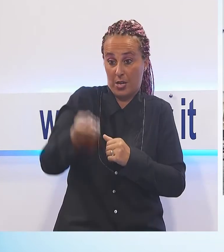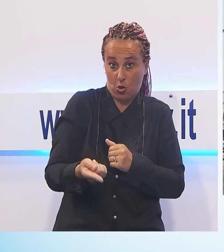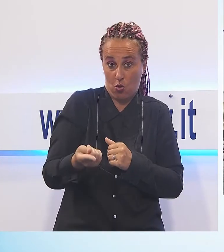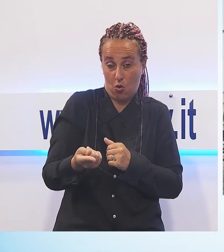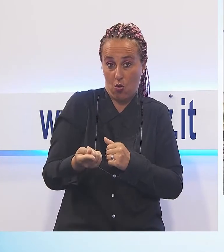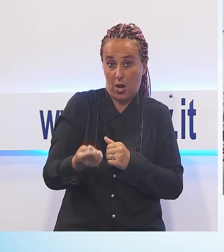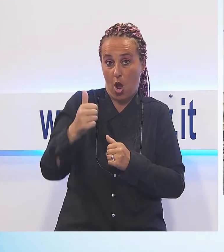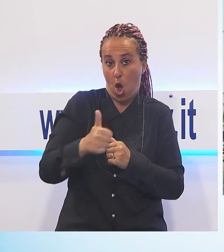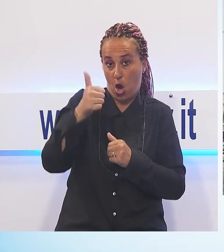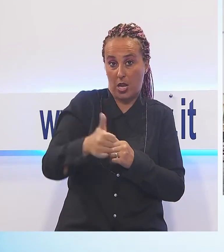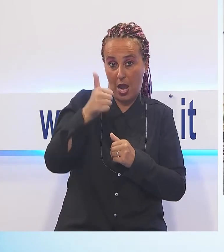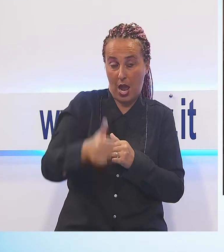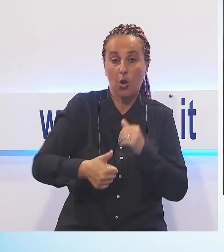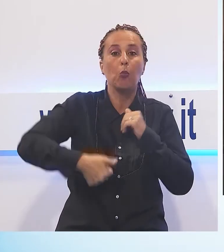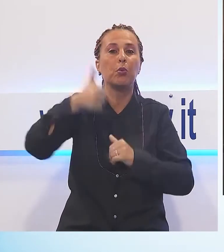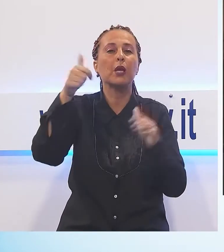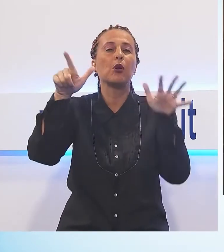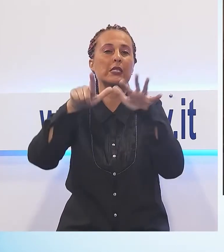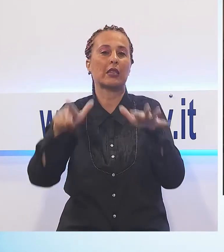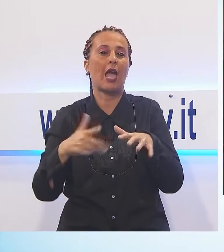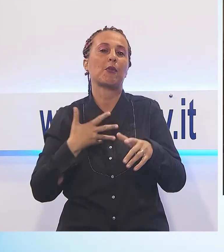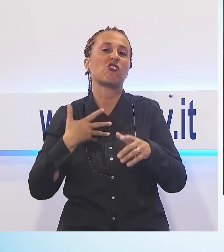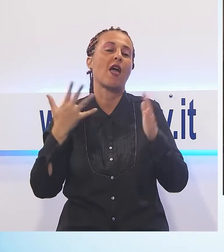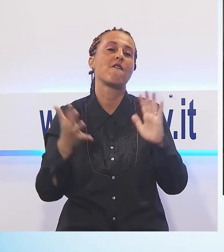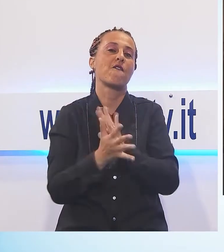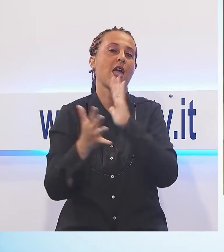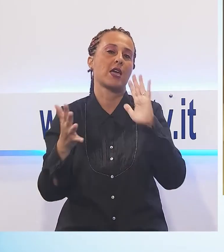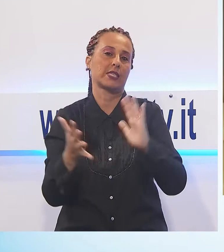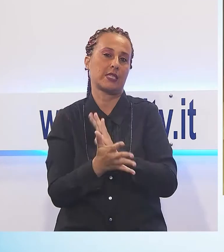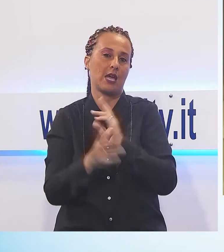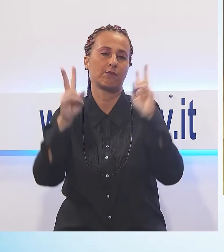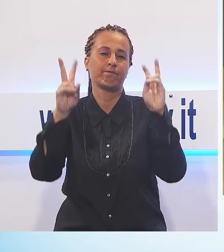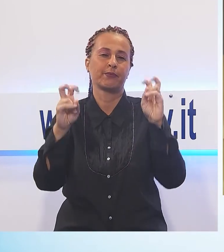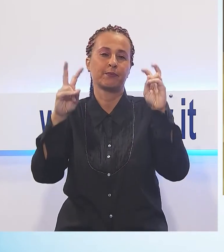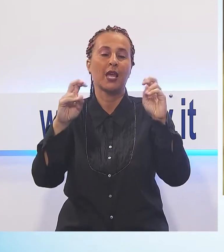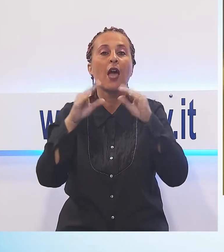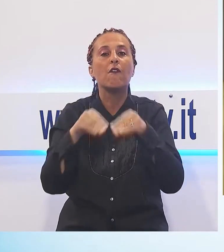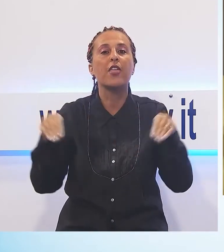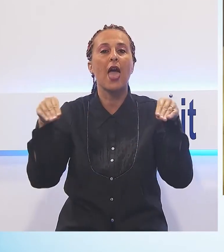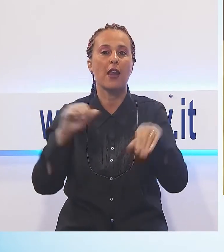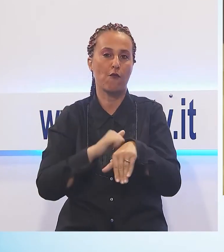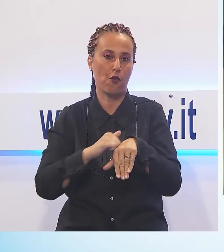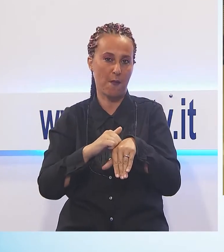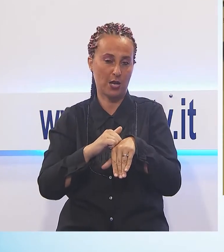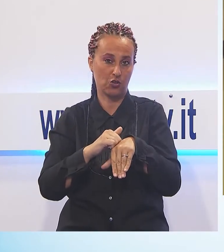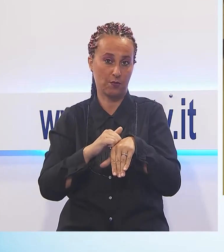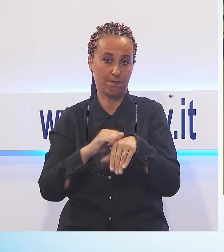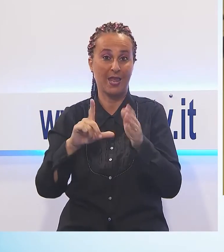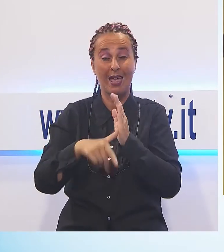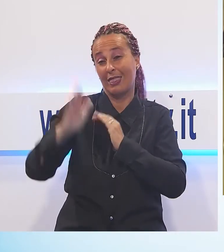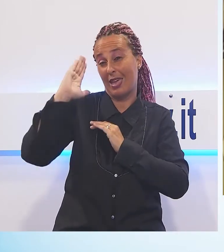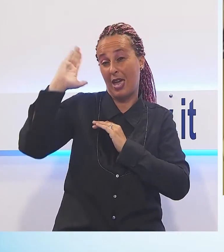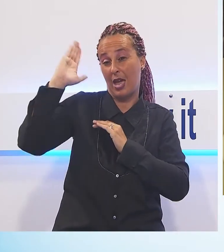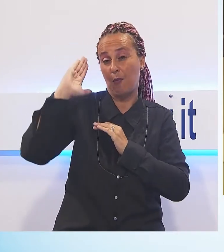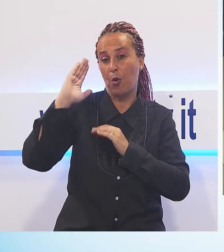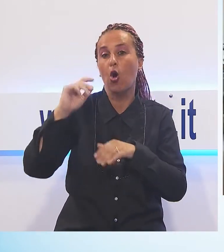ricorda quella pratica con una festa che prende il nome di fiera del formaggio. Nel passato erano tanti i pastori che ne approfittavano anche per vendere il